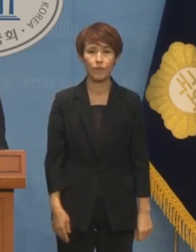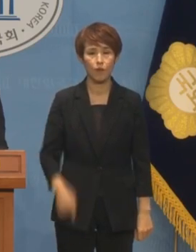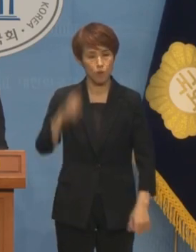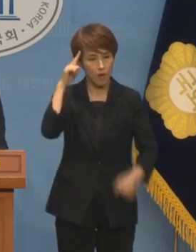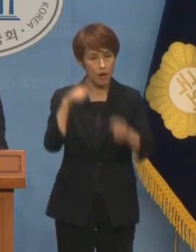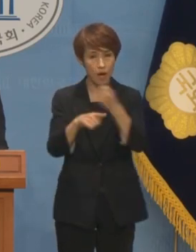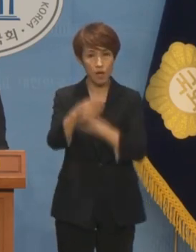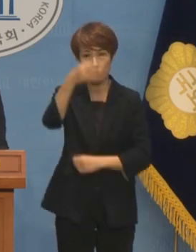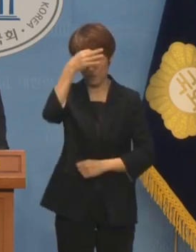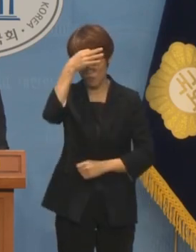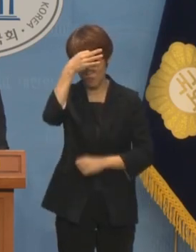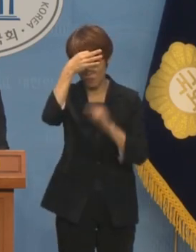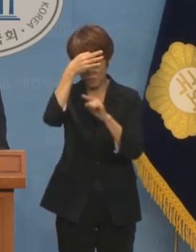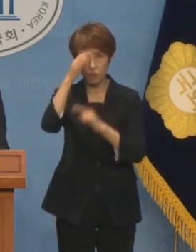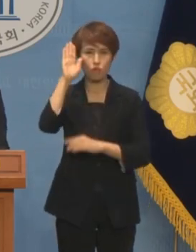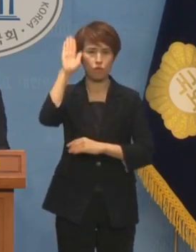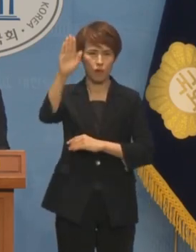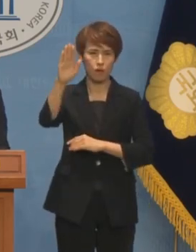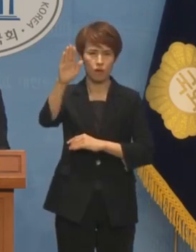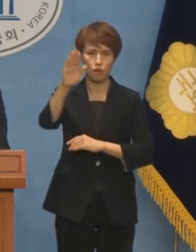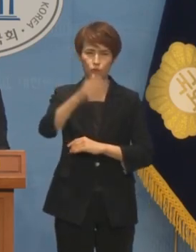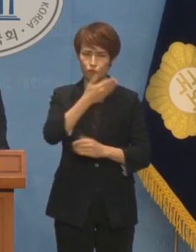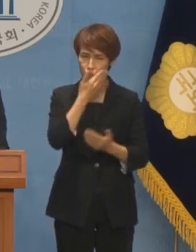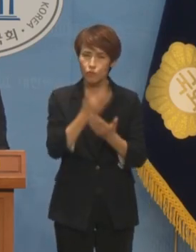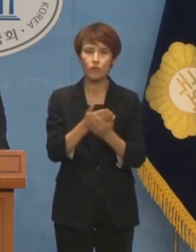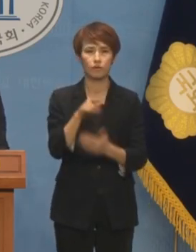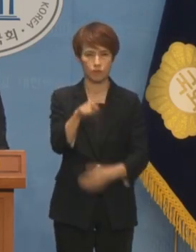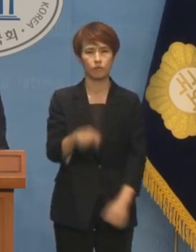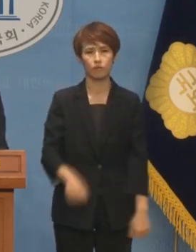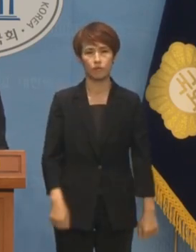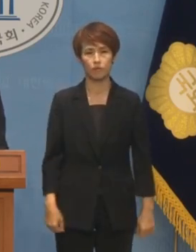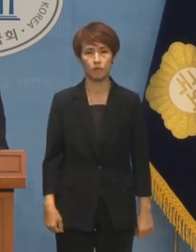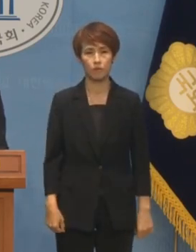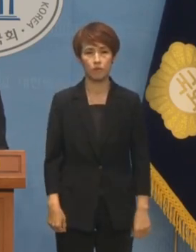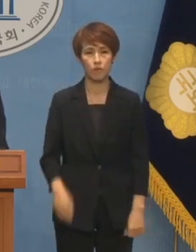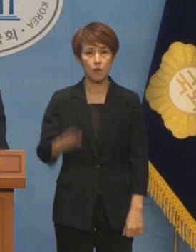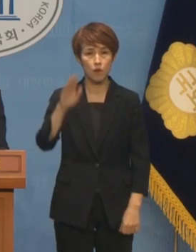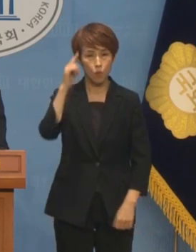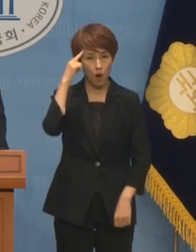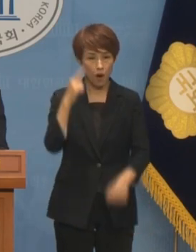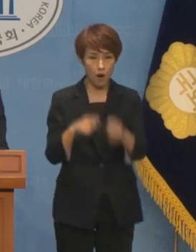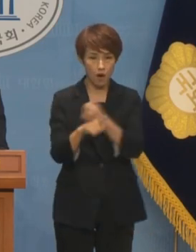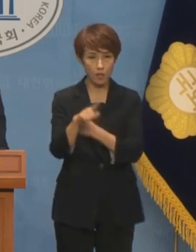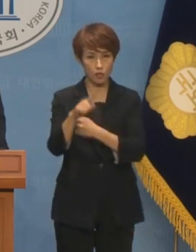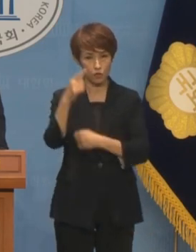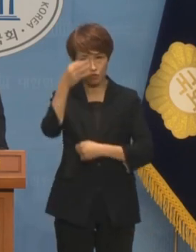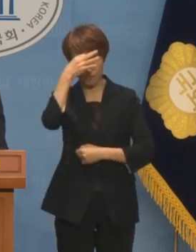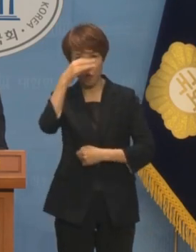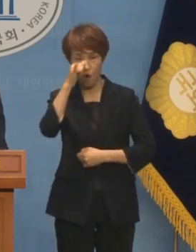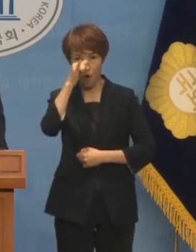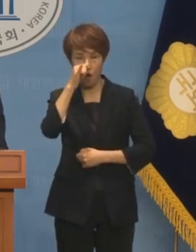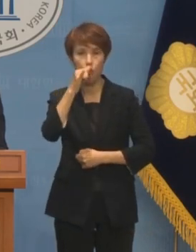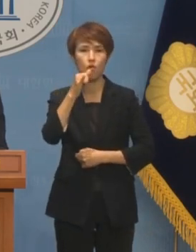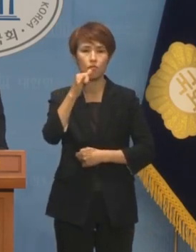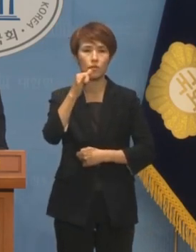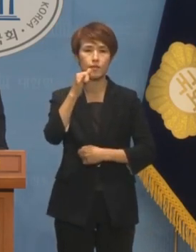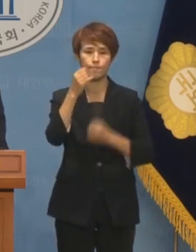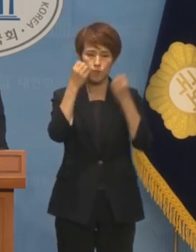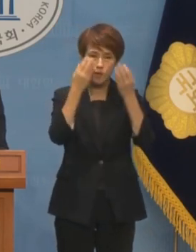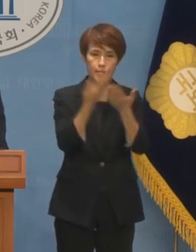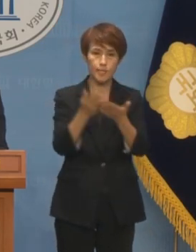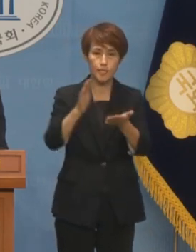과학기술은 국가 미래의 총화입니다. 과학기술로부터 혁신이 일어나고 경제가 살아나고